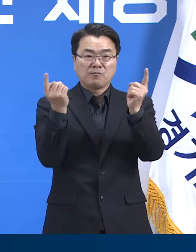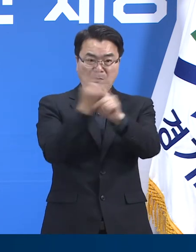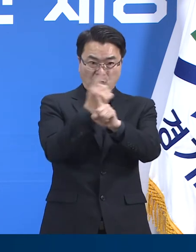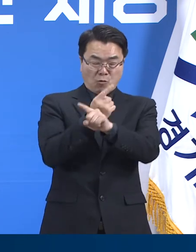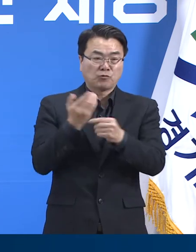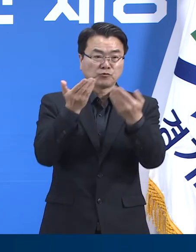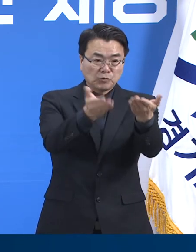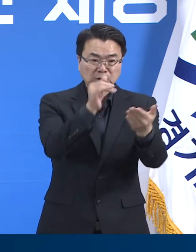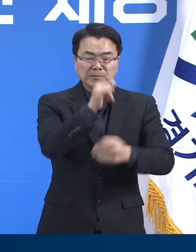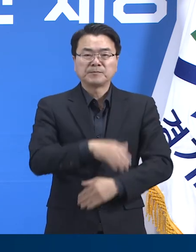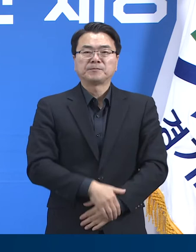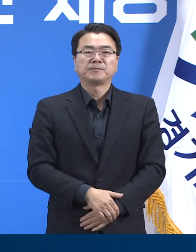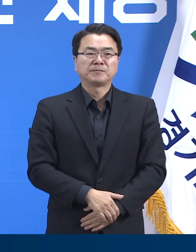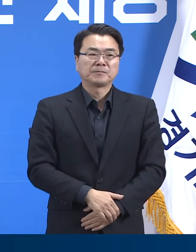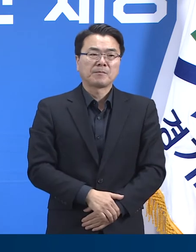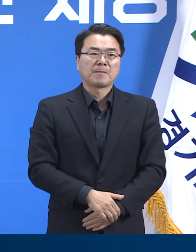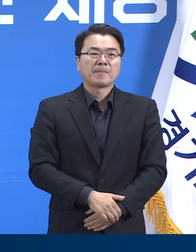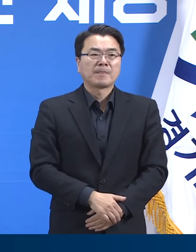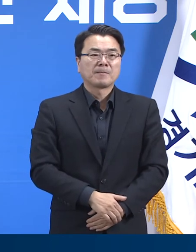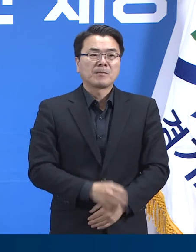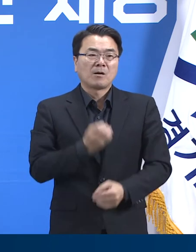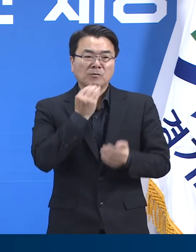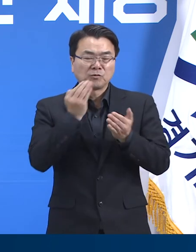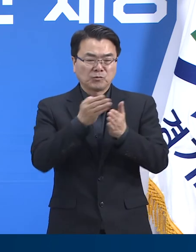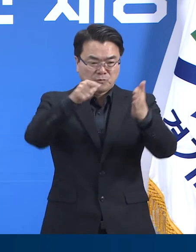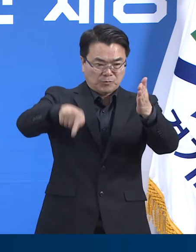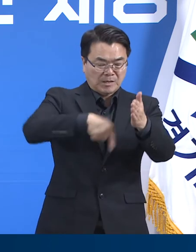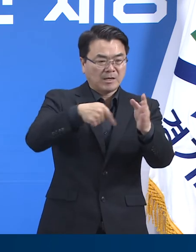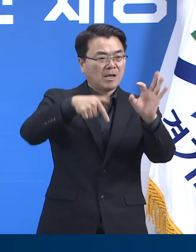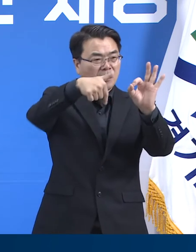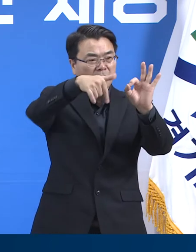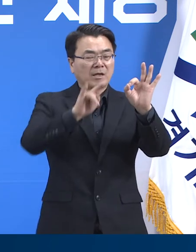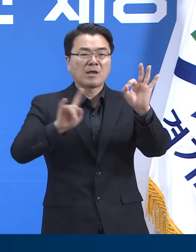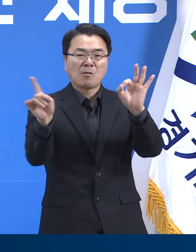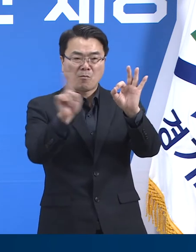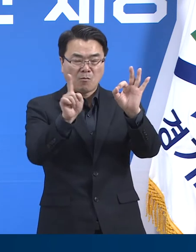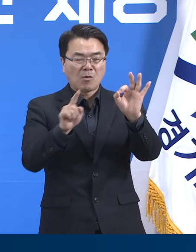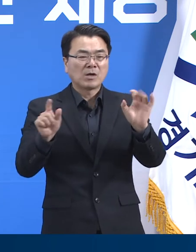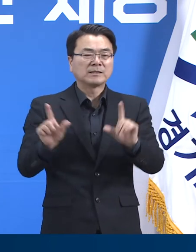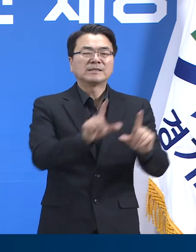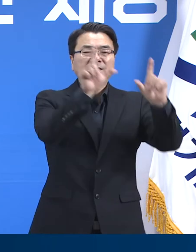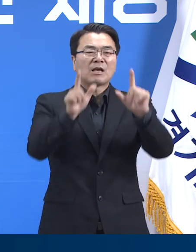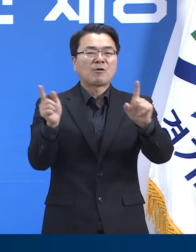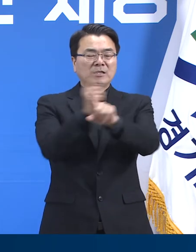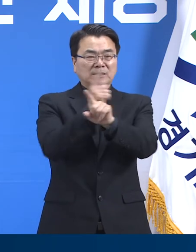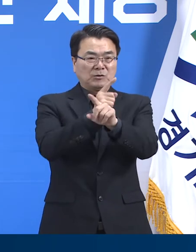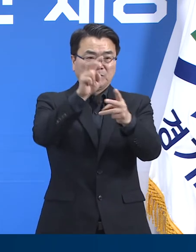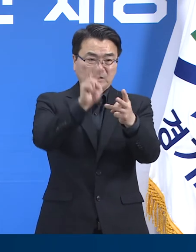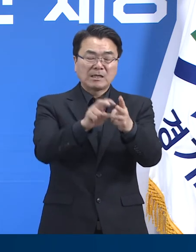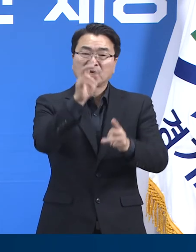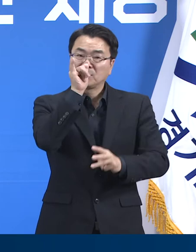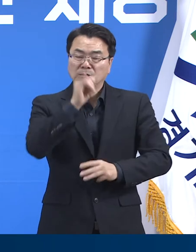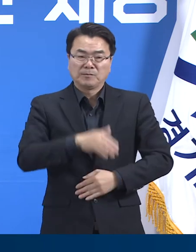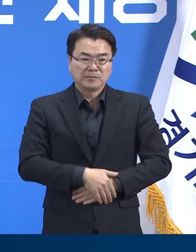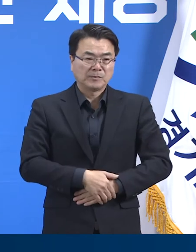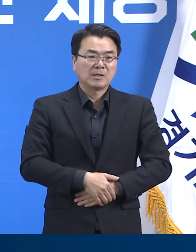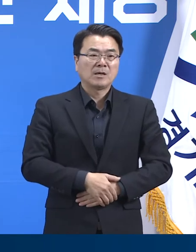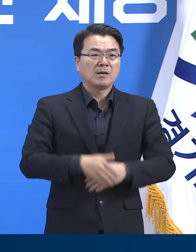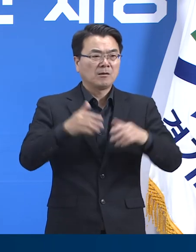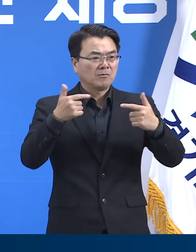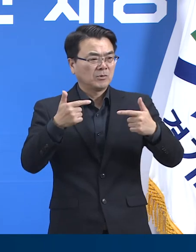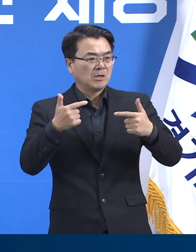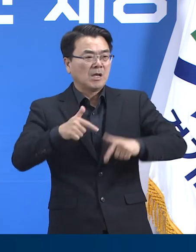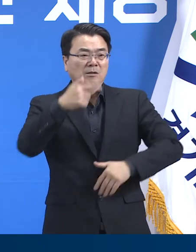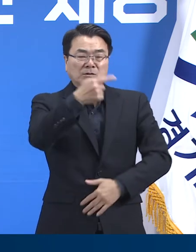이외에도 경기도에서 운영하는 총 10개의 생활치료센터에는 12월 20일 18시 기준 1,377명이